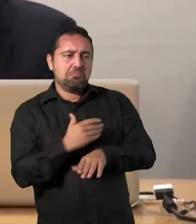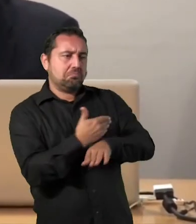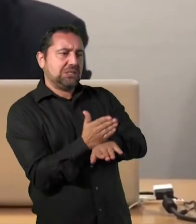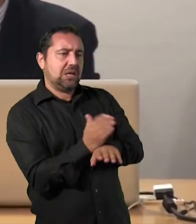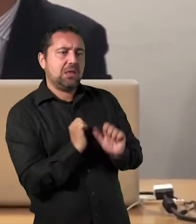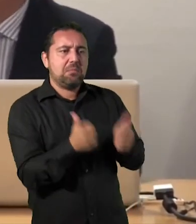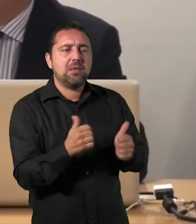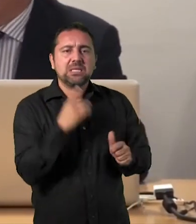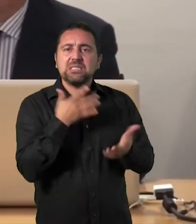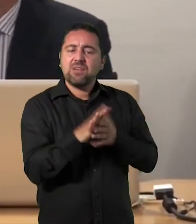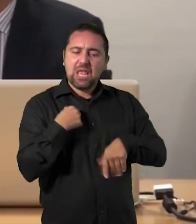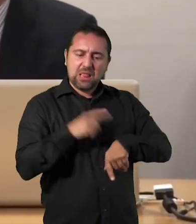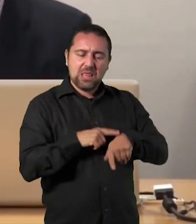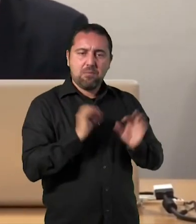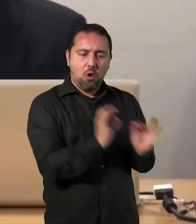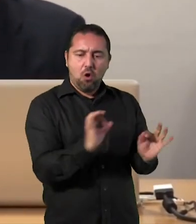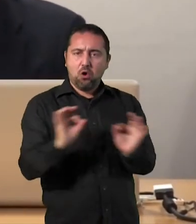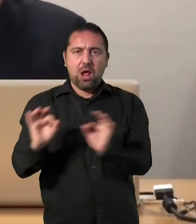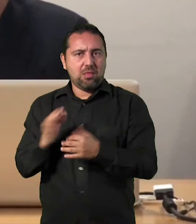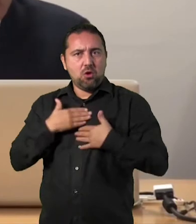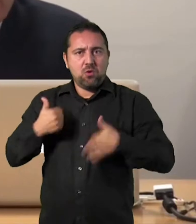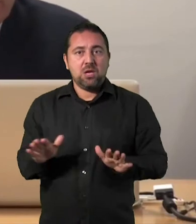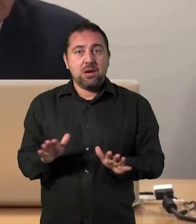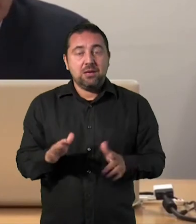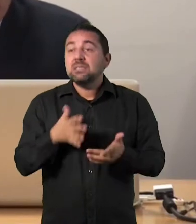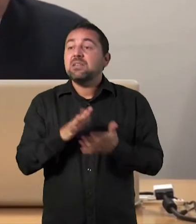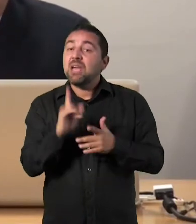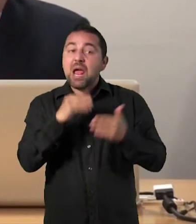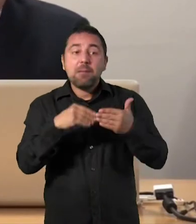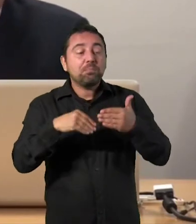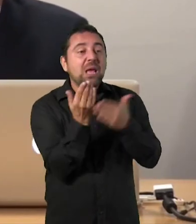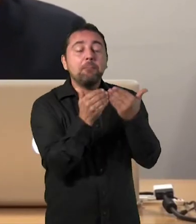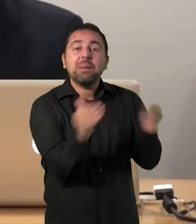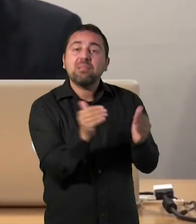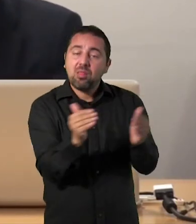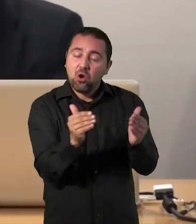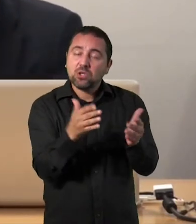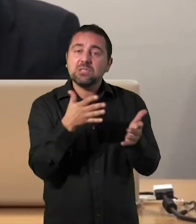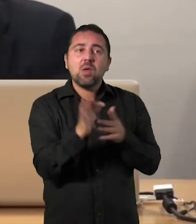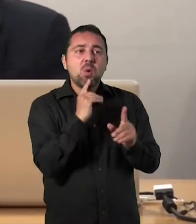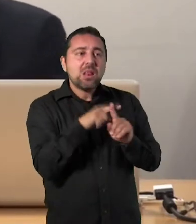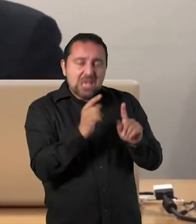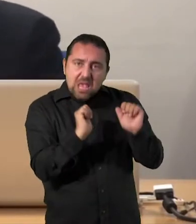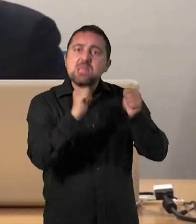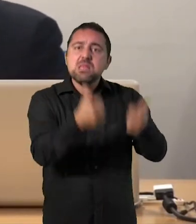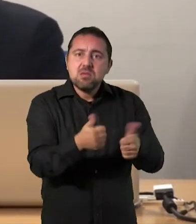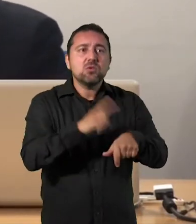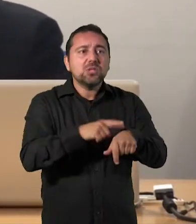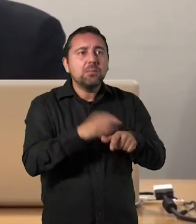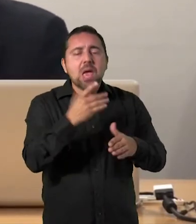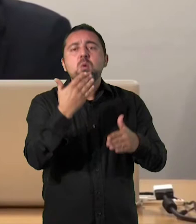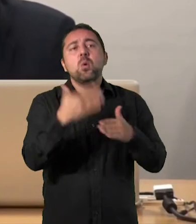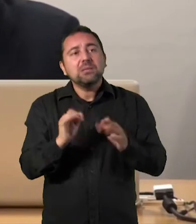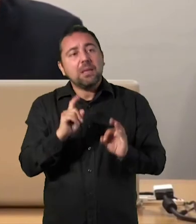empezar a las nueve y a lo mejor acabar más tarde, a ordenarse su tiempo, ¿no? Frente a ello, el emprendedor lo que tiene es un